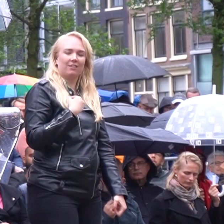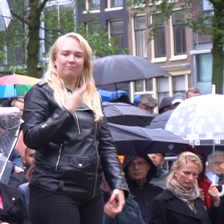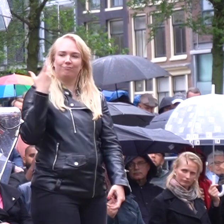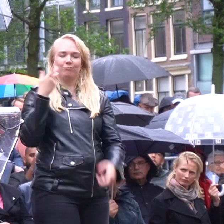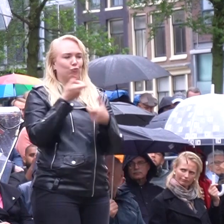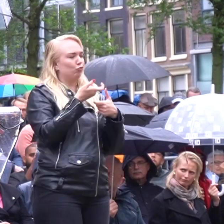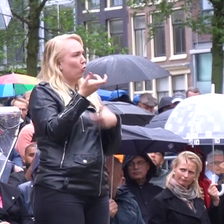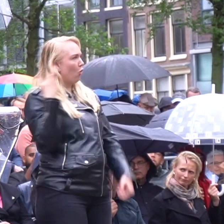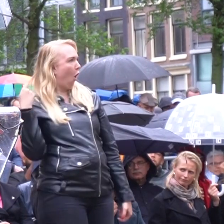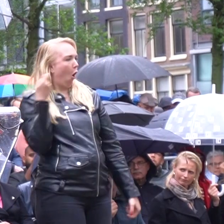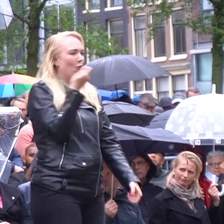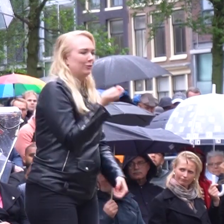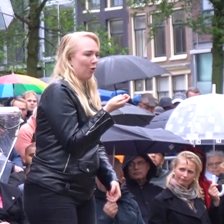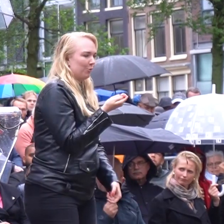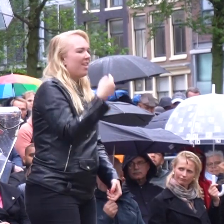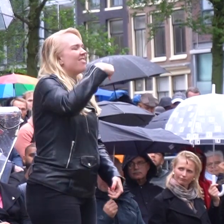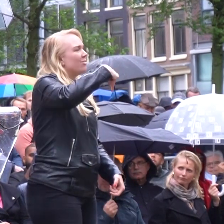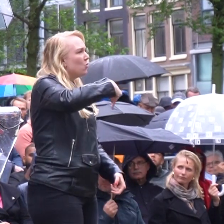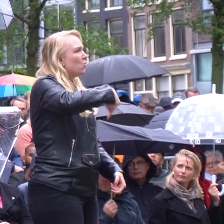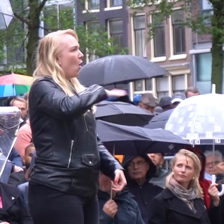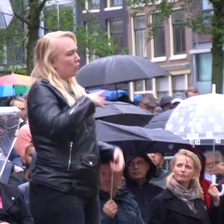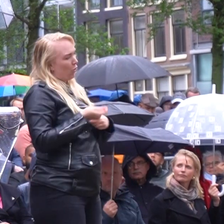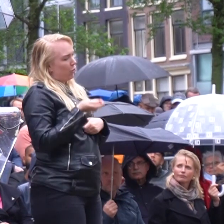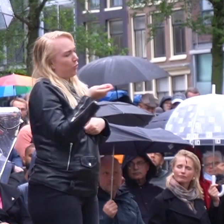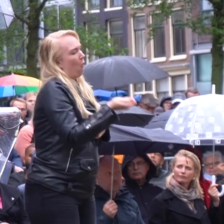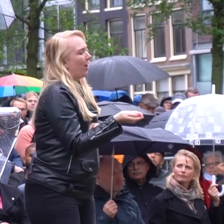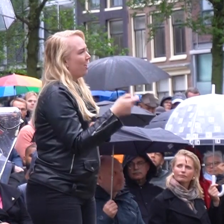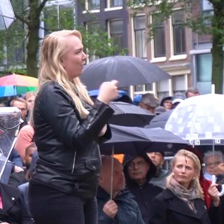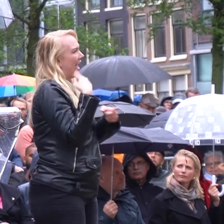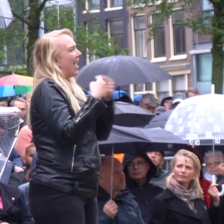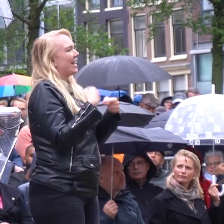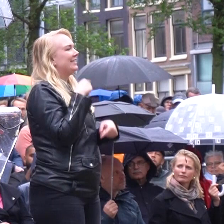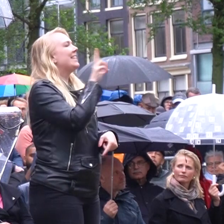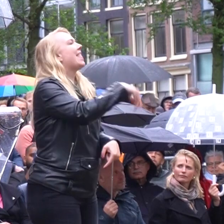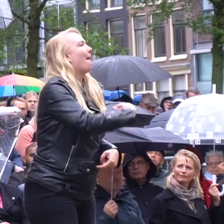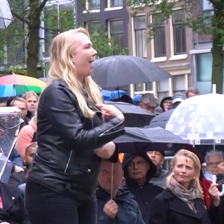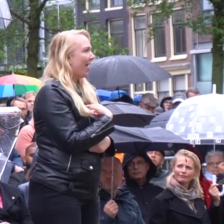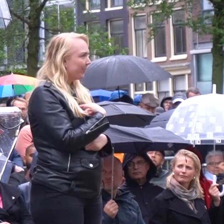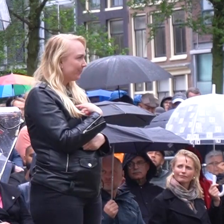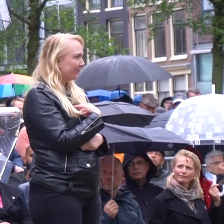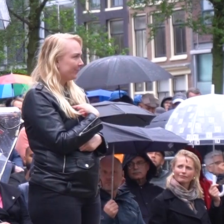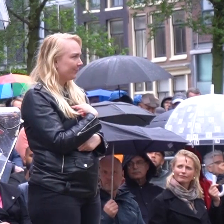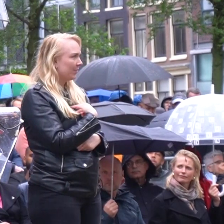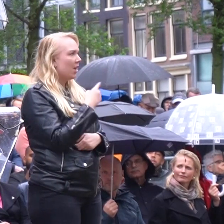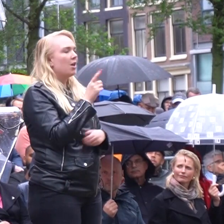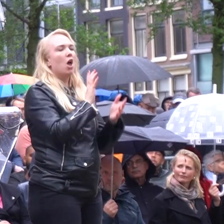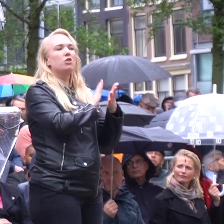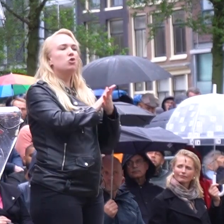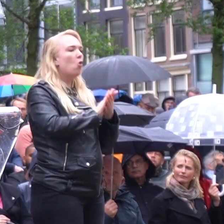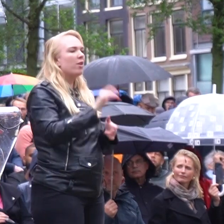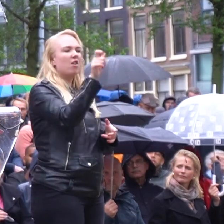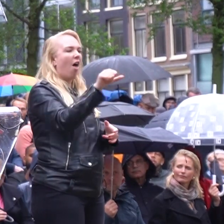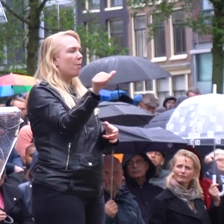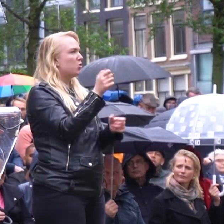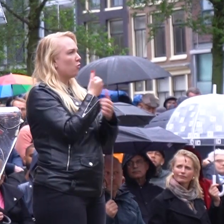van ze over om ooit op deze dag deze door te geven aan de generaties die na mij komen. Laat nooit iemand jouw vrijheid